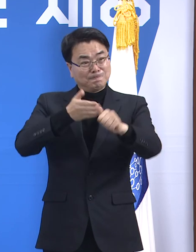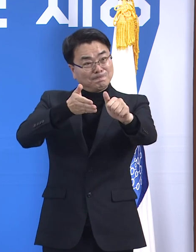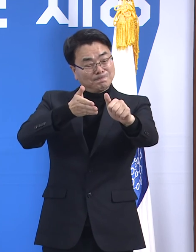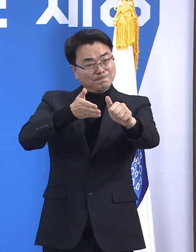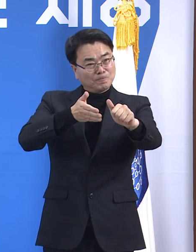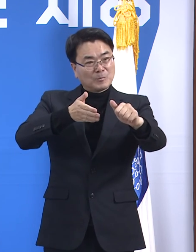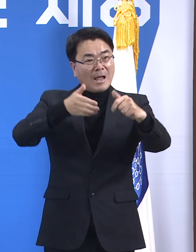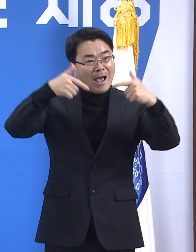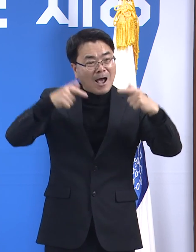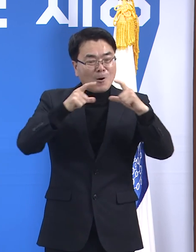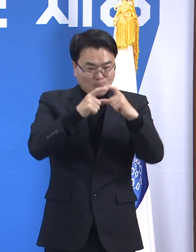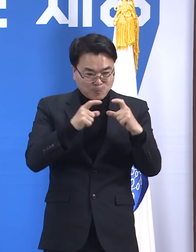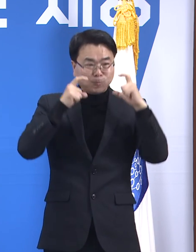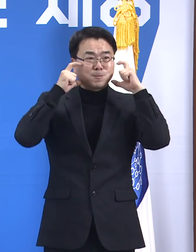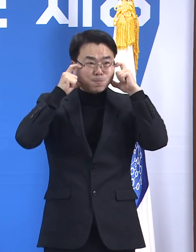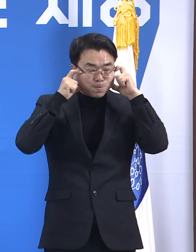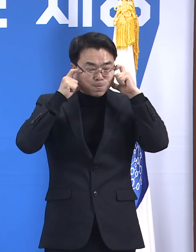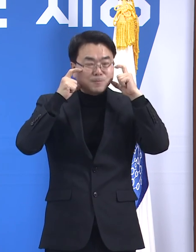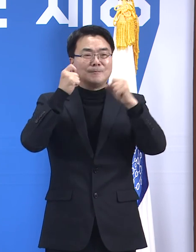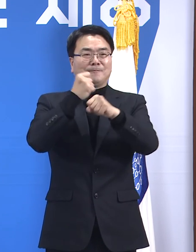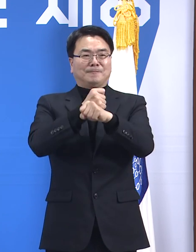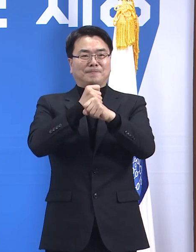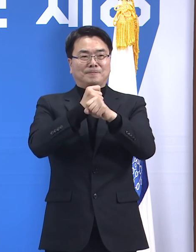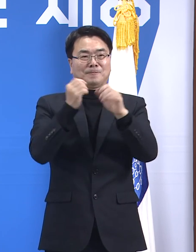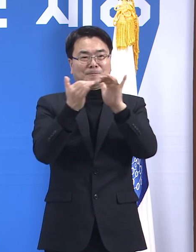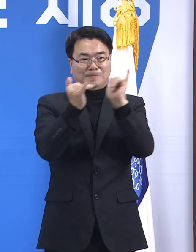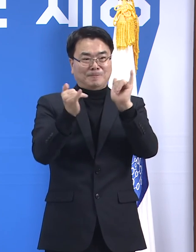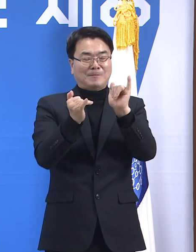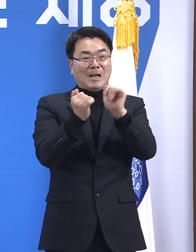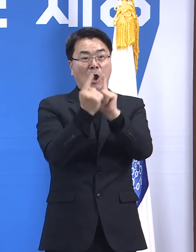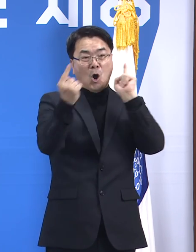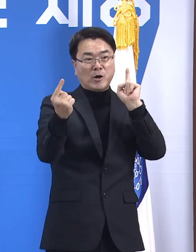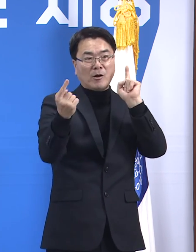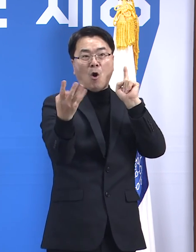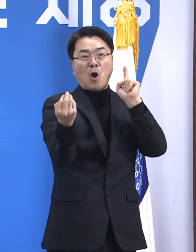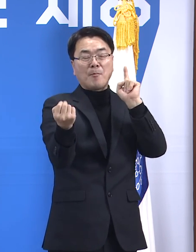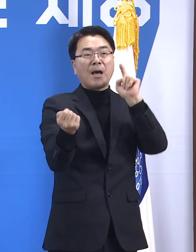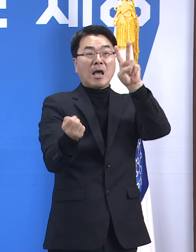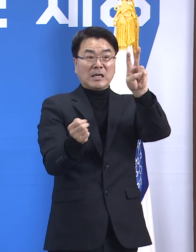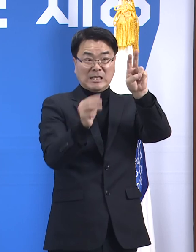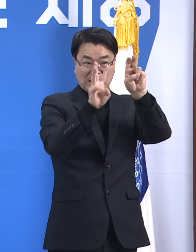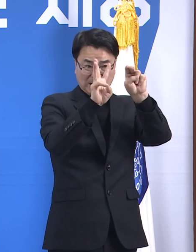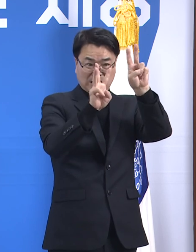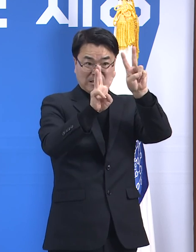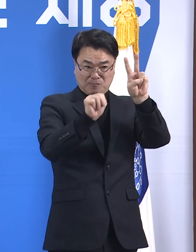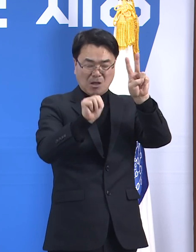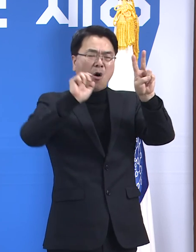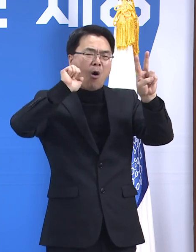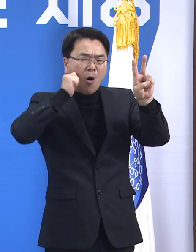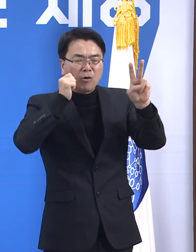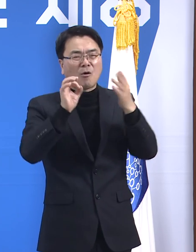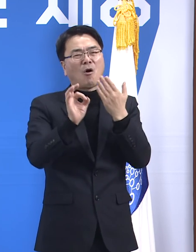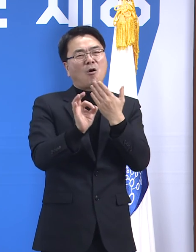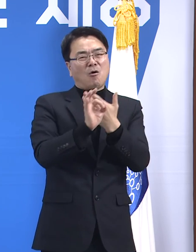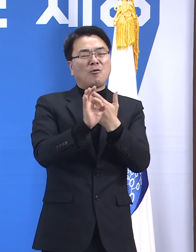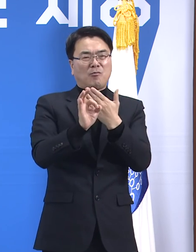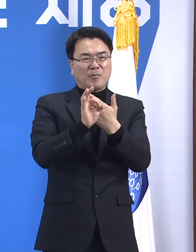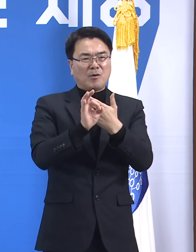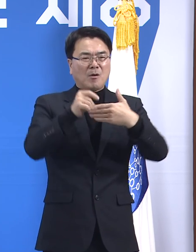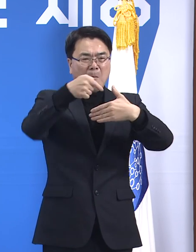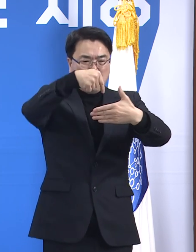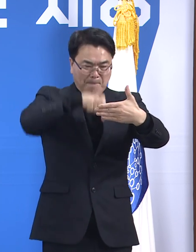항상 마스크를 착용해 주시고 사람 간 2m 이상 거리 두기가 곤란한 경우 실내와 시뢰를 분문하고